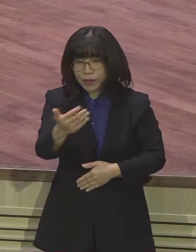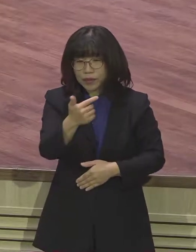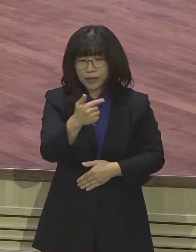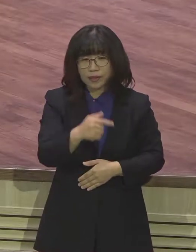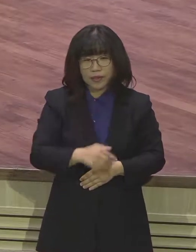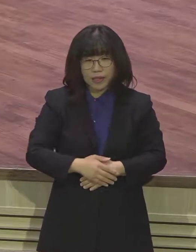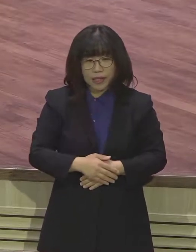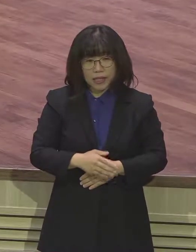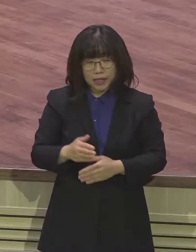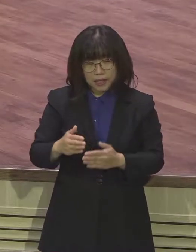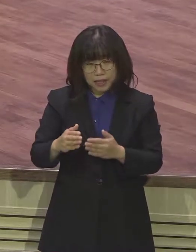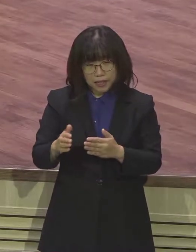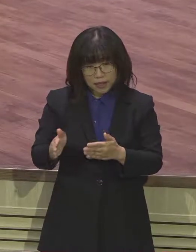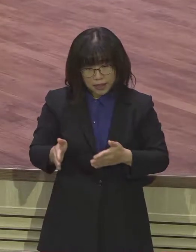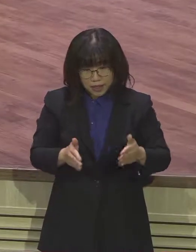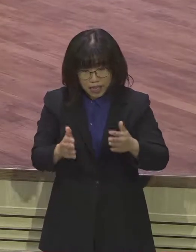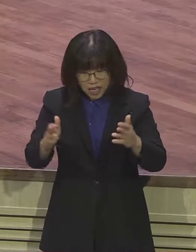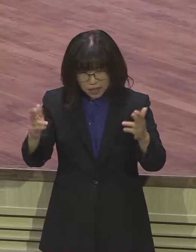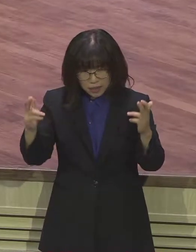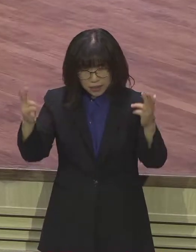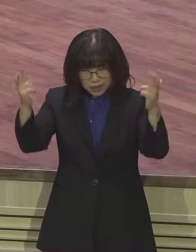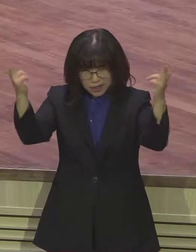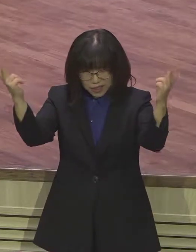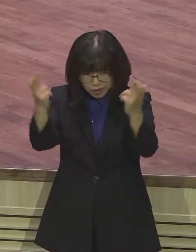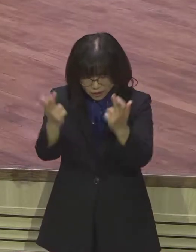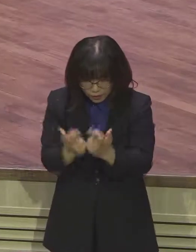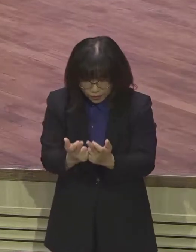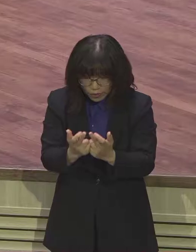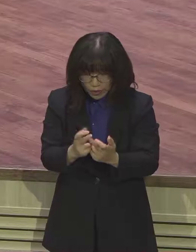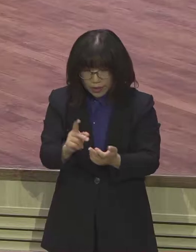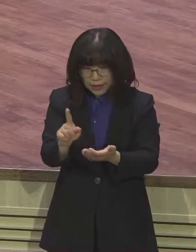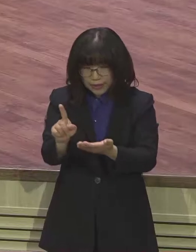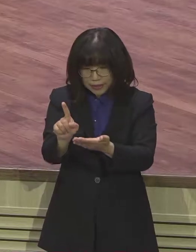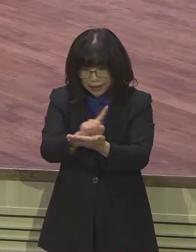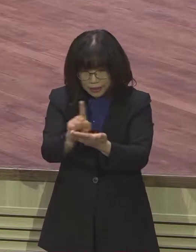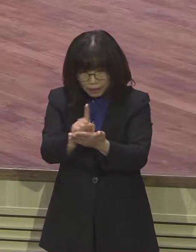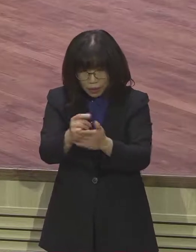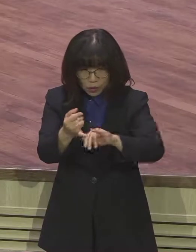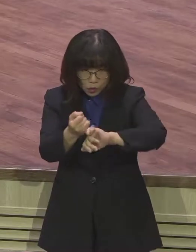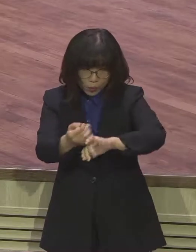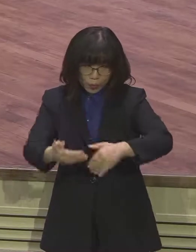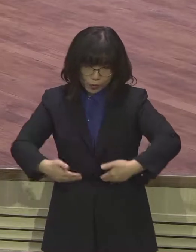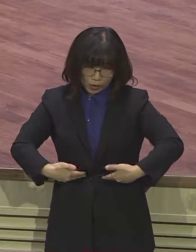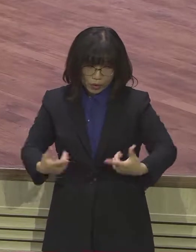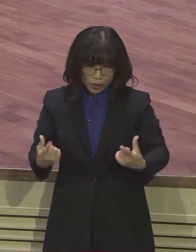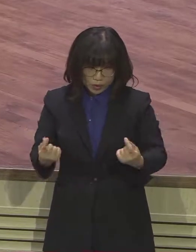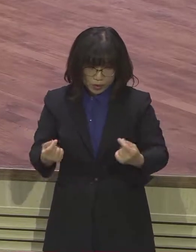우리의 육감을 믿어서는 안 되는 것입니다. 사람들은 자기 스스로 만든 기준을 갖고